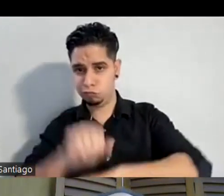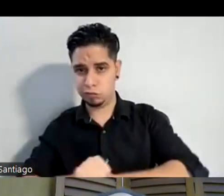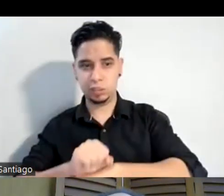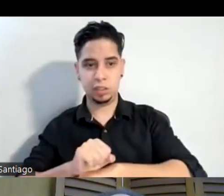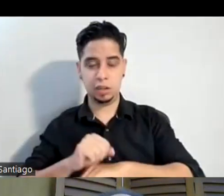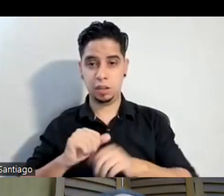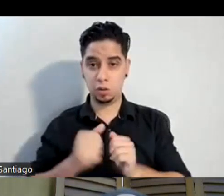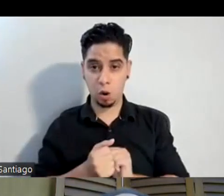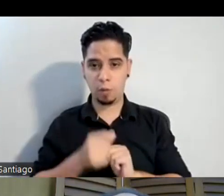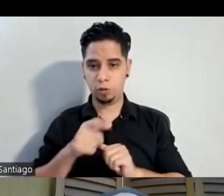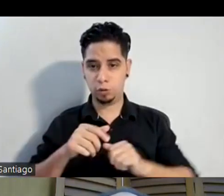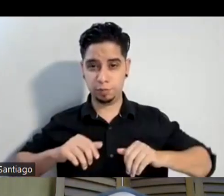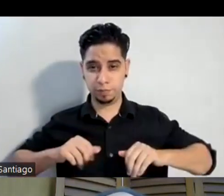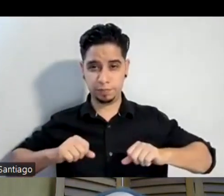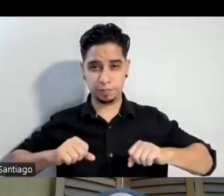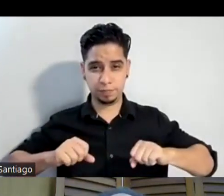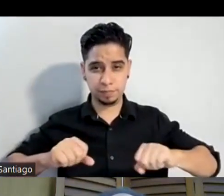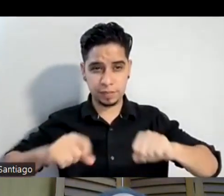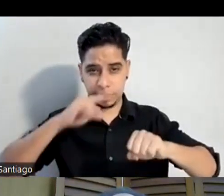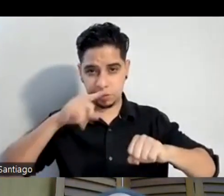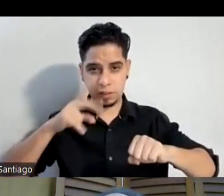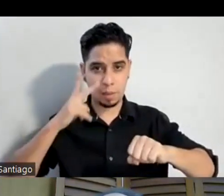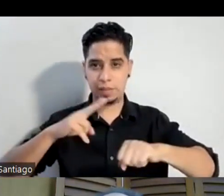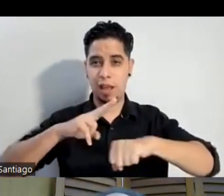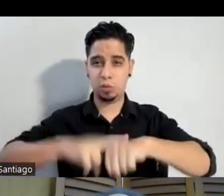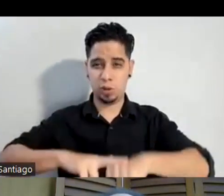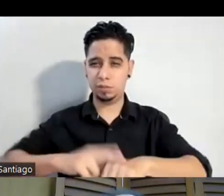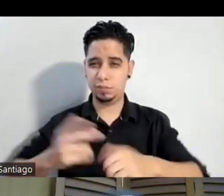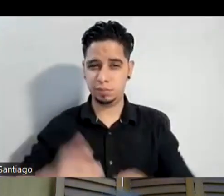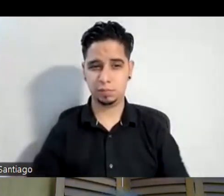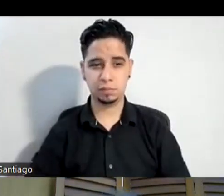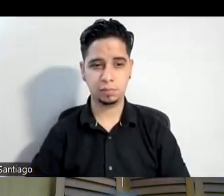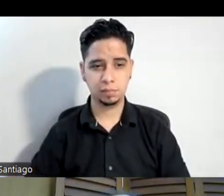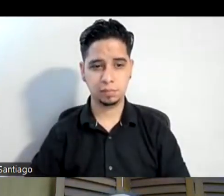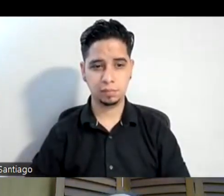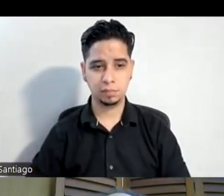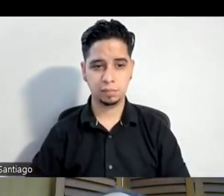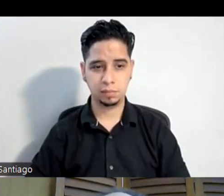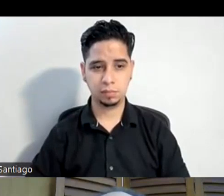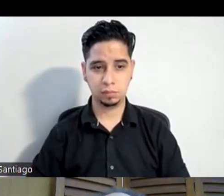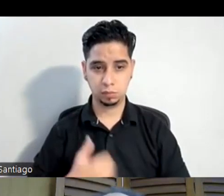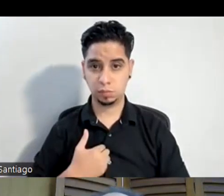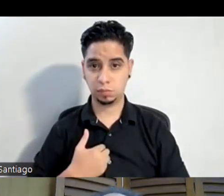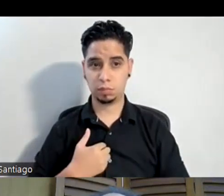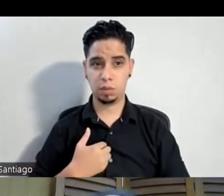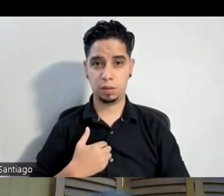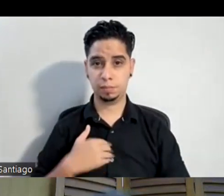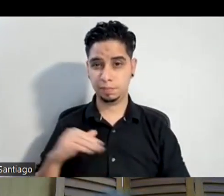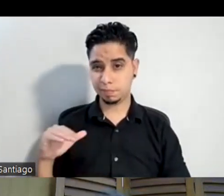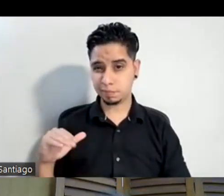clases desde bien pequeño ¿verdad? Yo fui uno de esa gente que cogió clases desde bien pequeñito y a mí